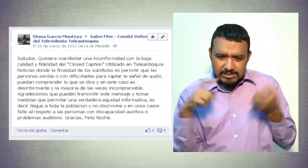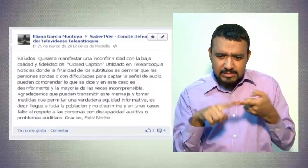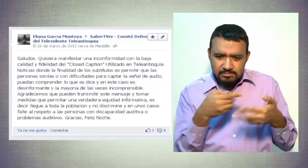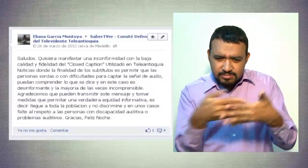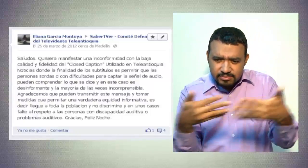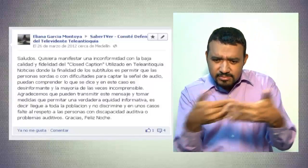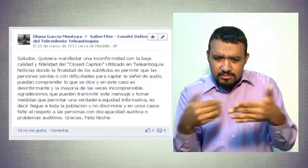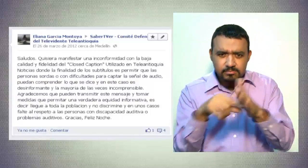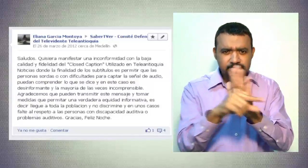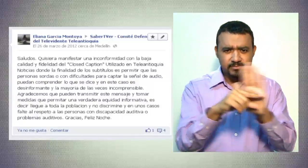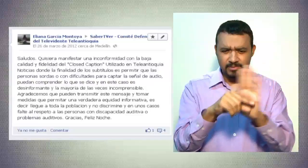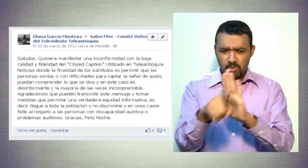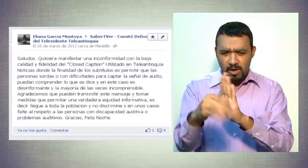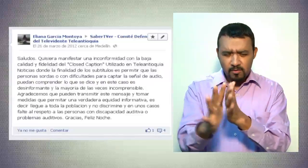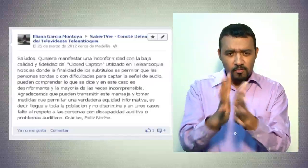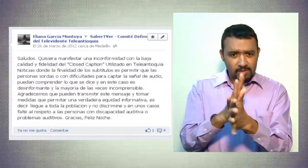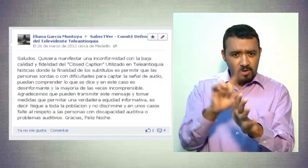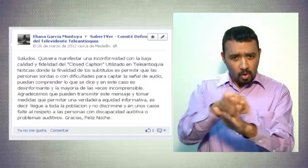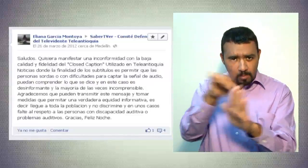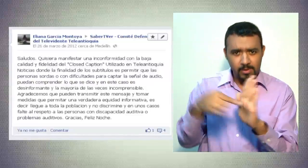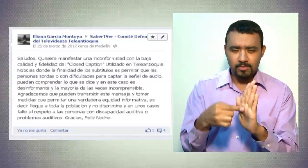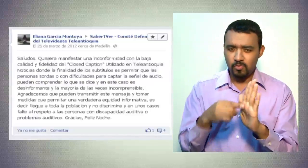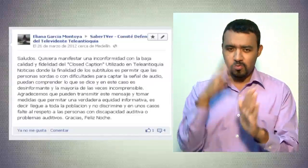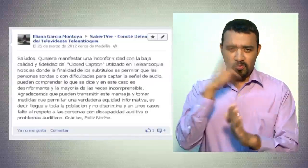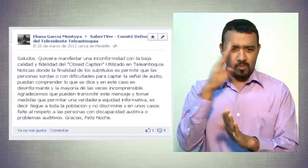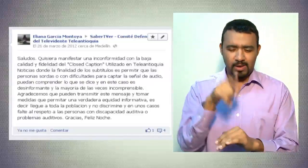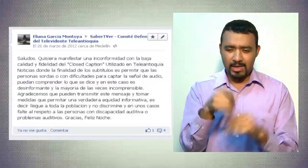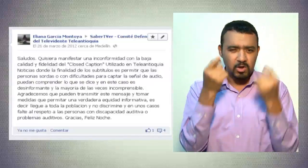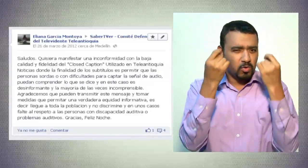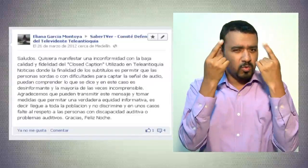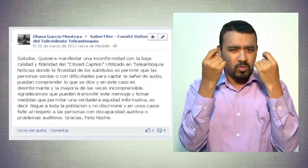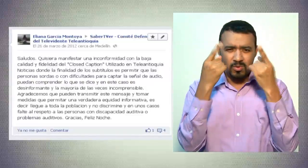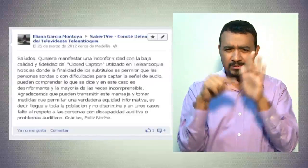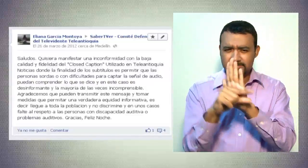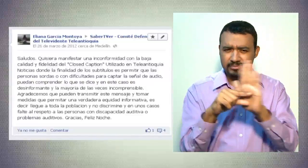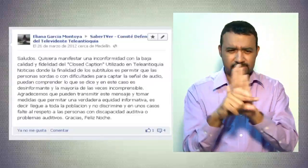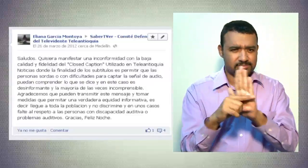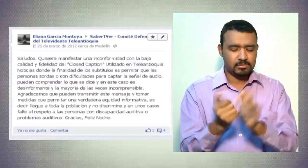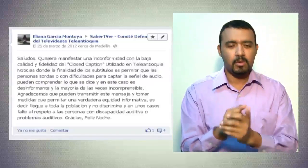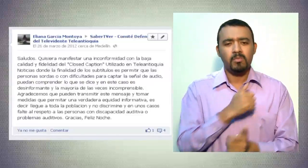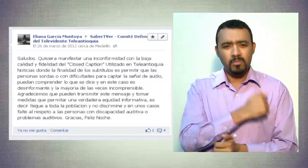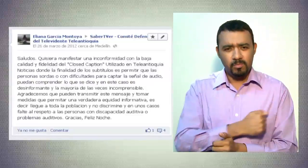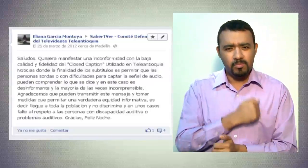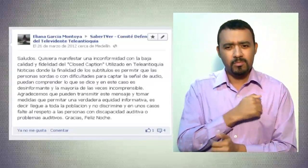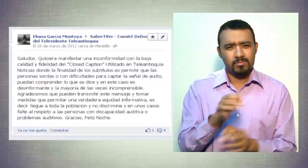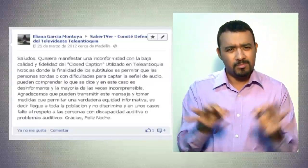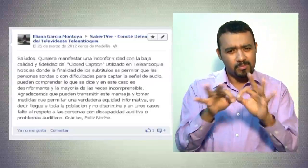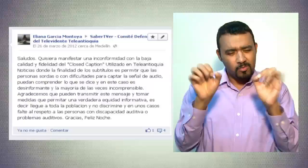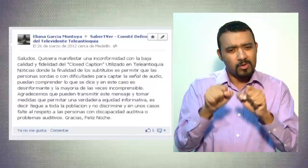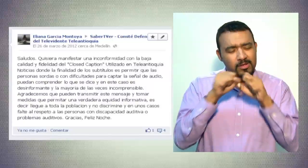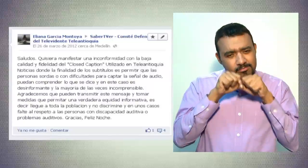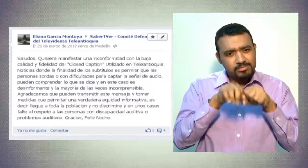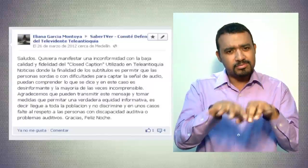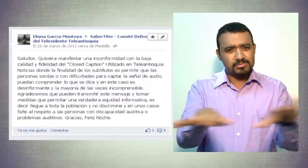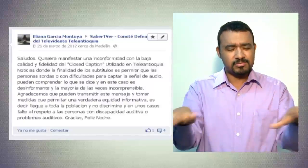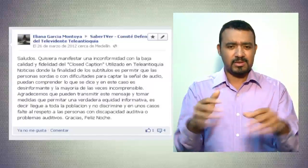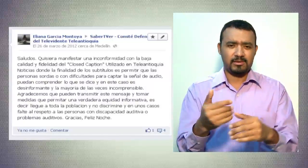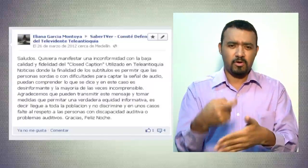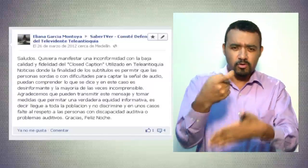y en este caso es desinformante y la mayoría de las veces incomprensible. Agradecemos que puedan transmitir este mensaje y tomar